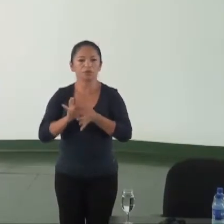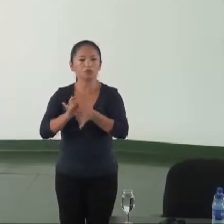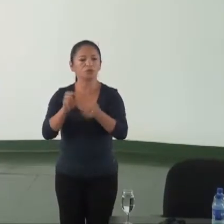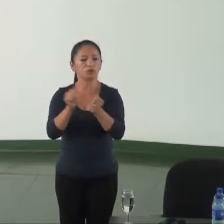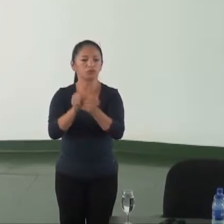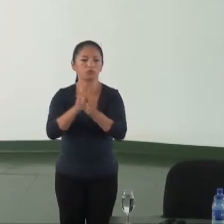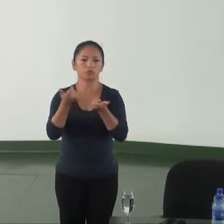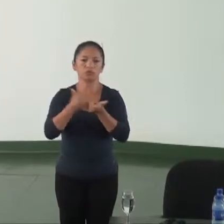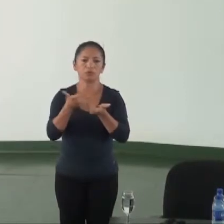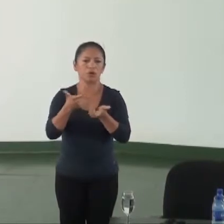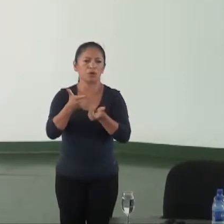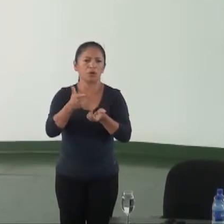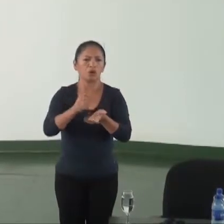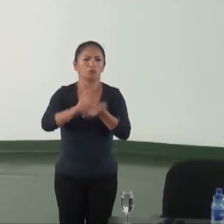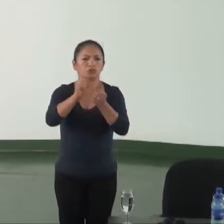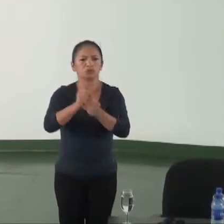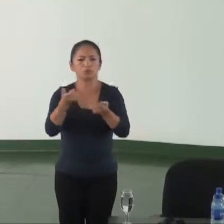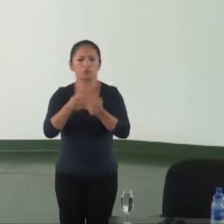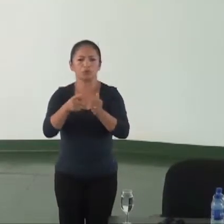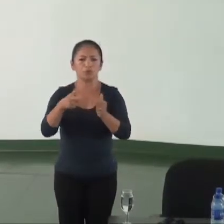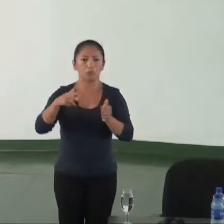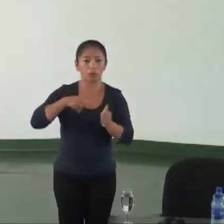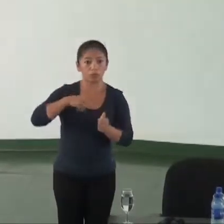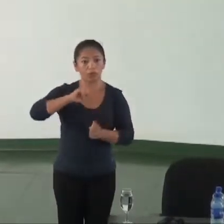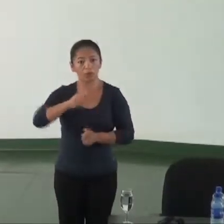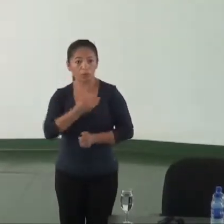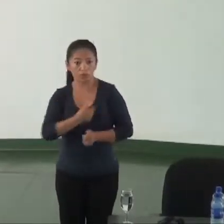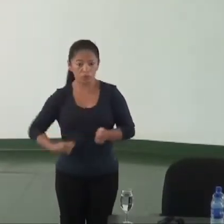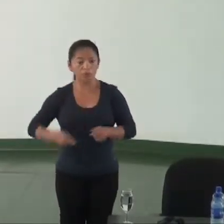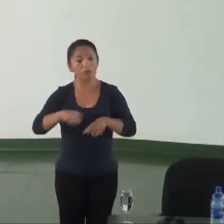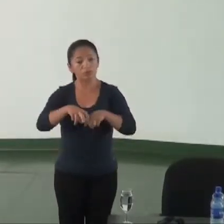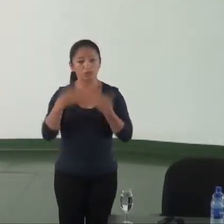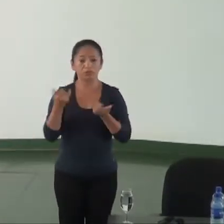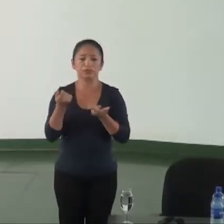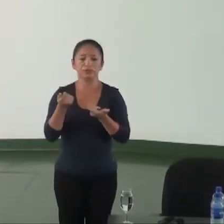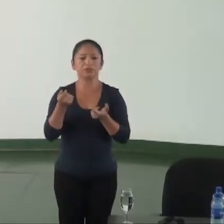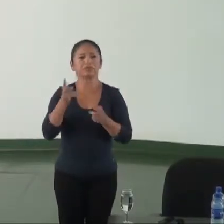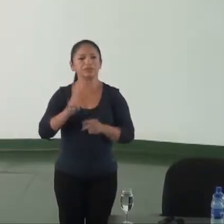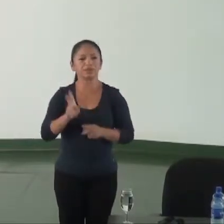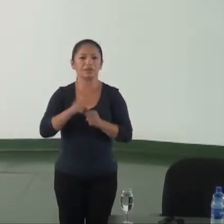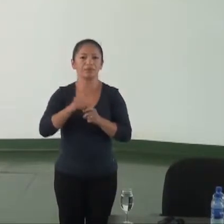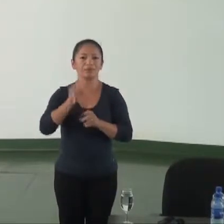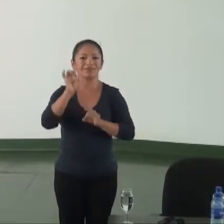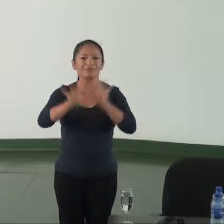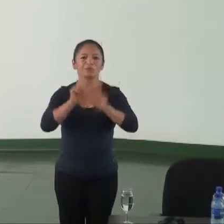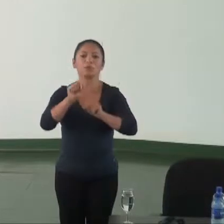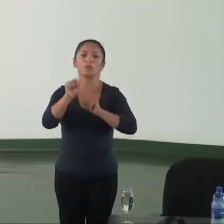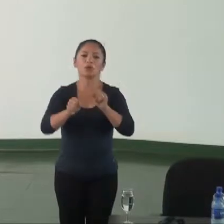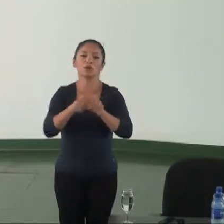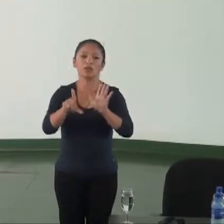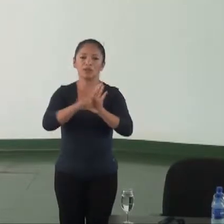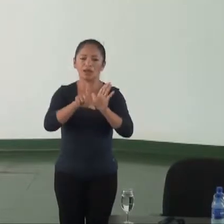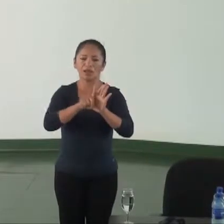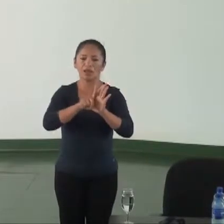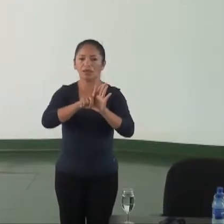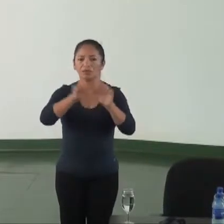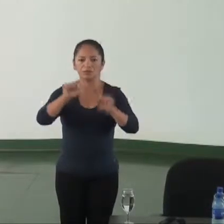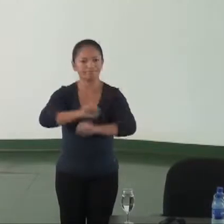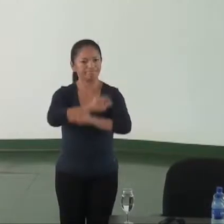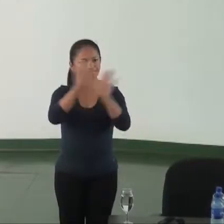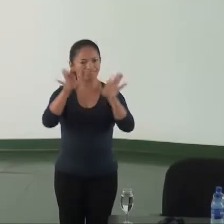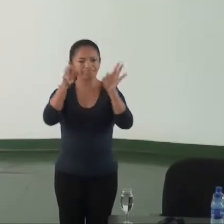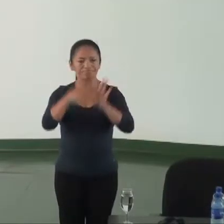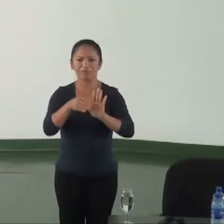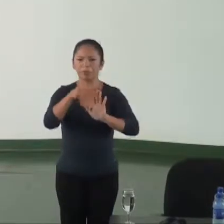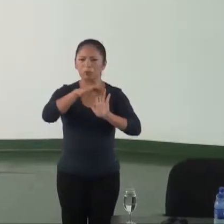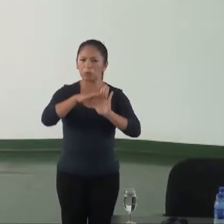com instituições públicas ou privadas. Exatamente e especialmente com relação à lei de transparência, que há